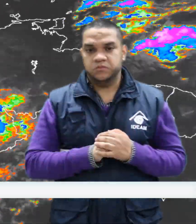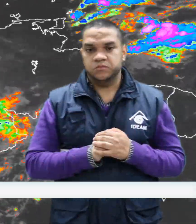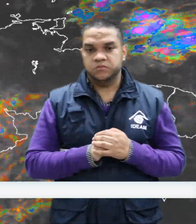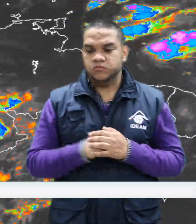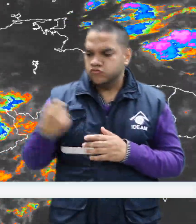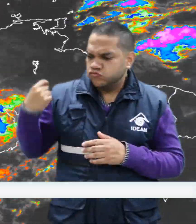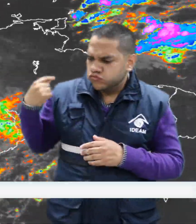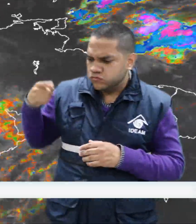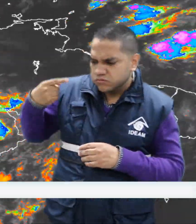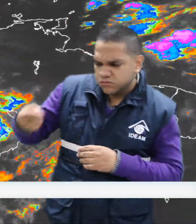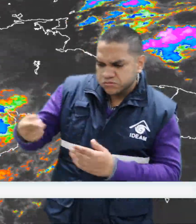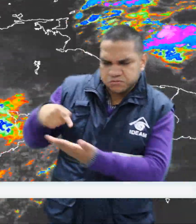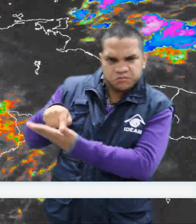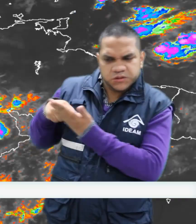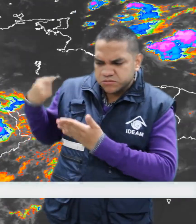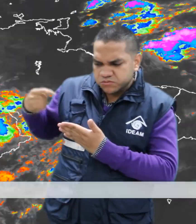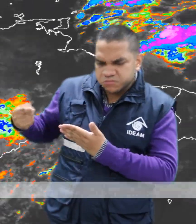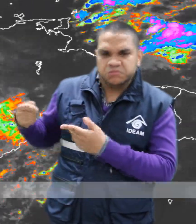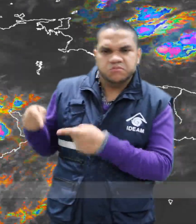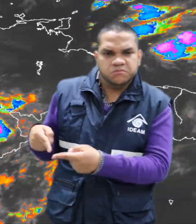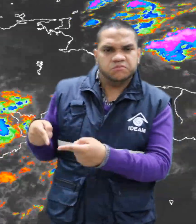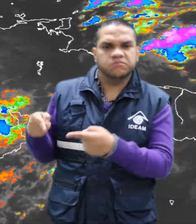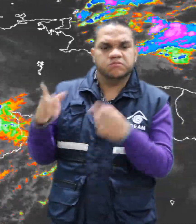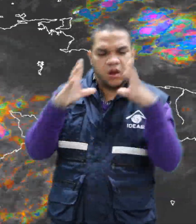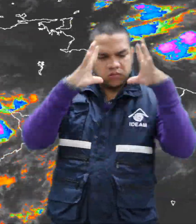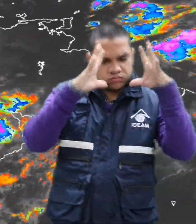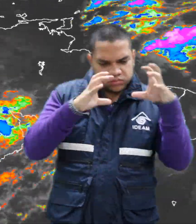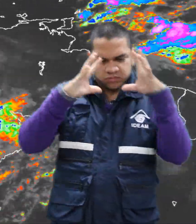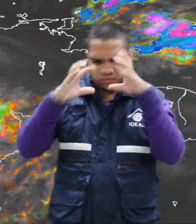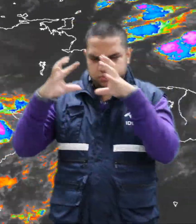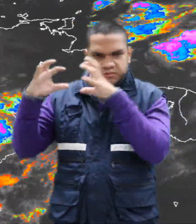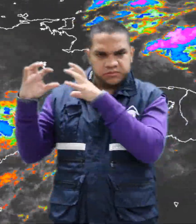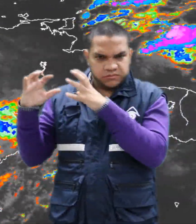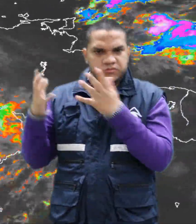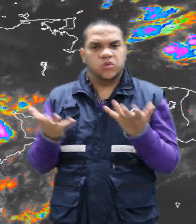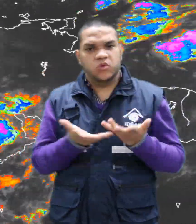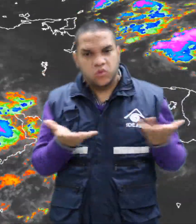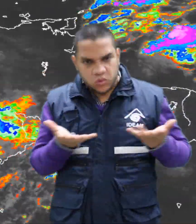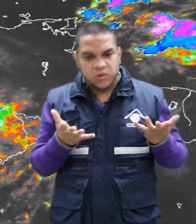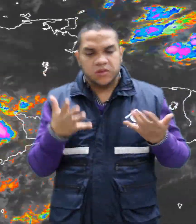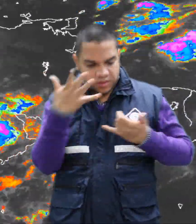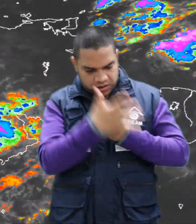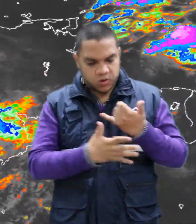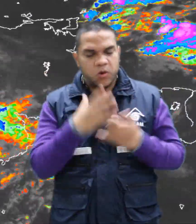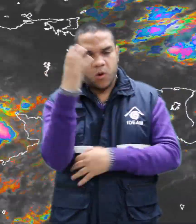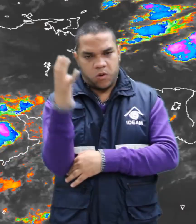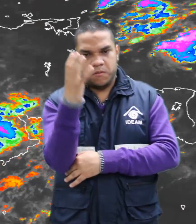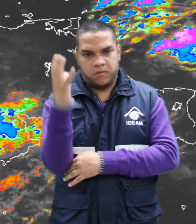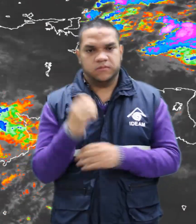transcurso de las últimas horas han predominado las condiciones de cielo mayormente nublado en amplios sectores del territorio nacional.